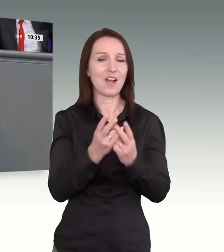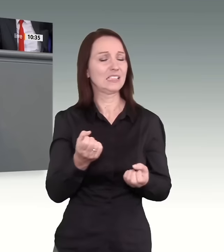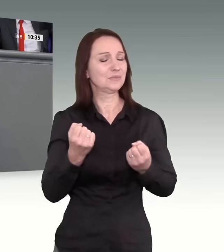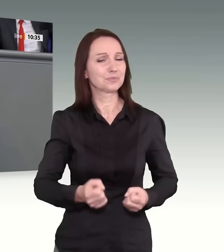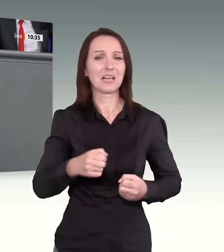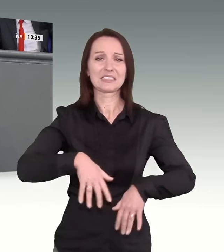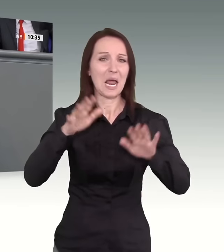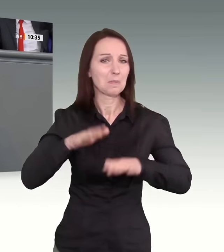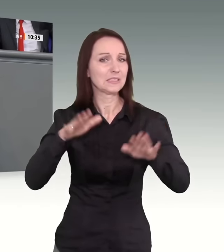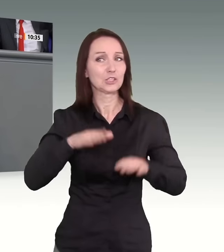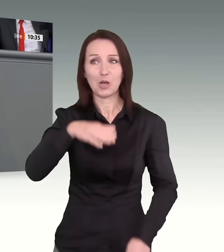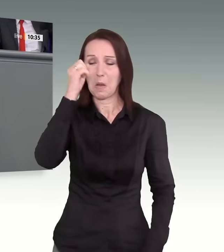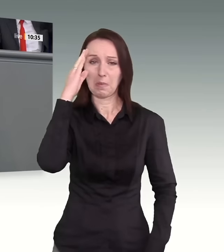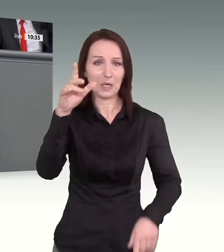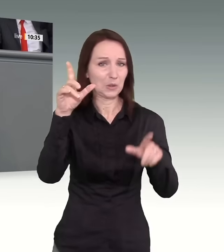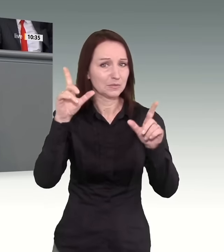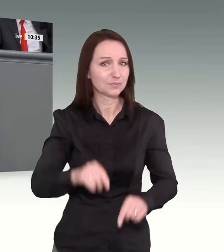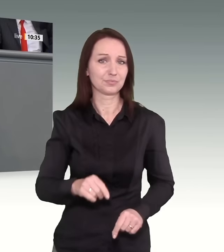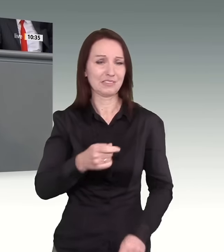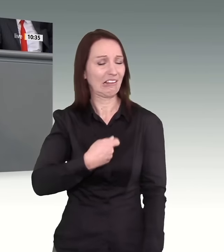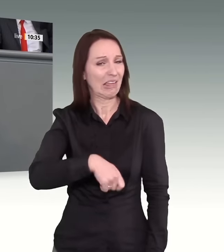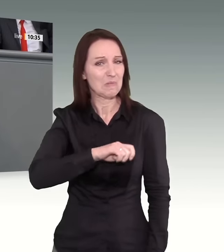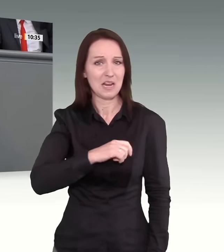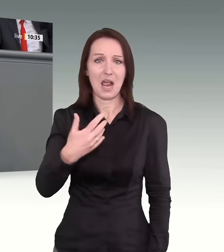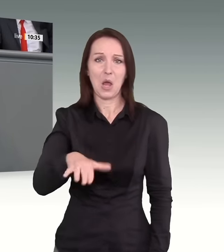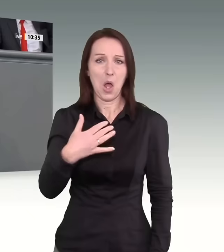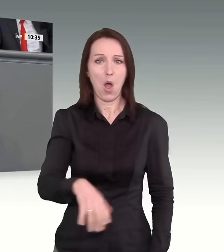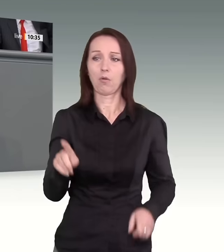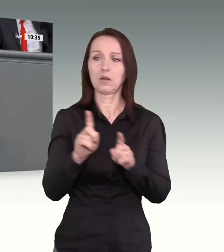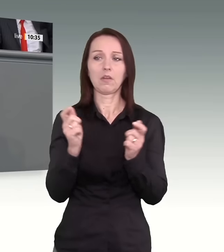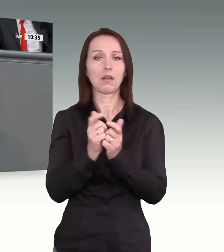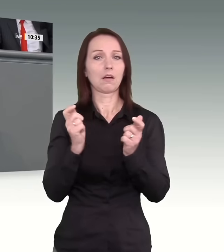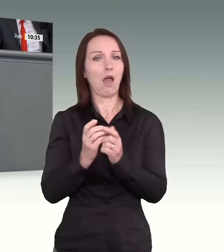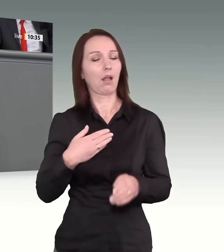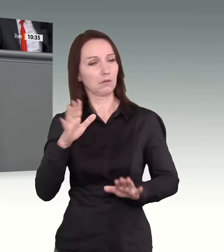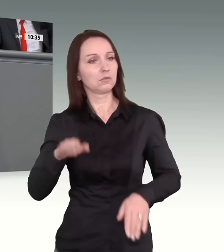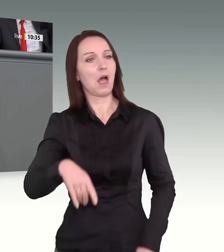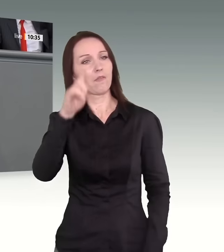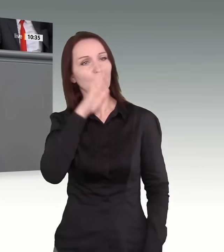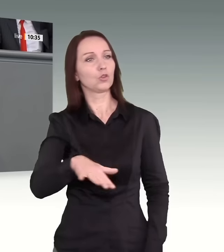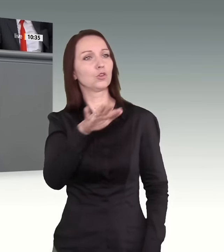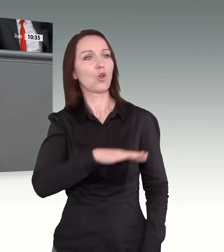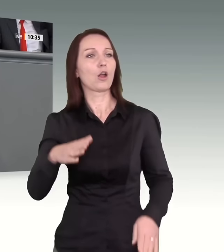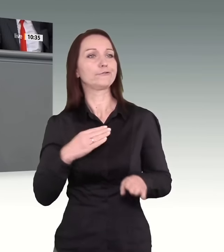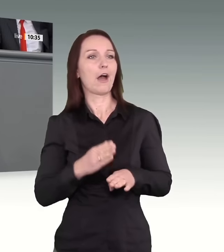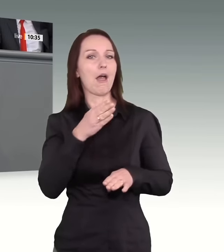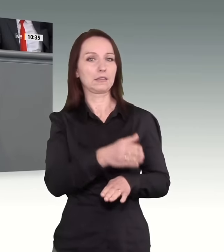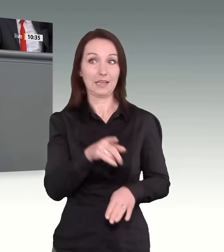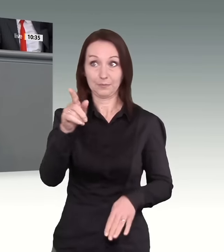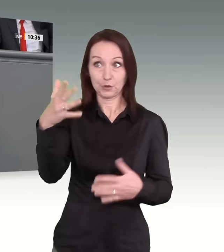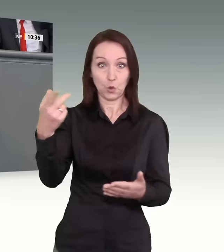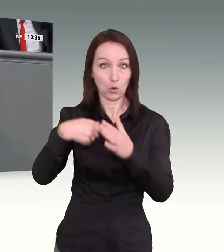Eintrittskarte nach Deutschland und in ein Sozialsystem wurde. Und damit machen Sie, Frau Naser, Deutschland arm, kaputt, bildungsfern,